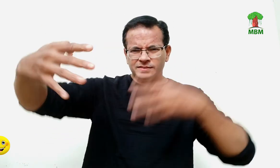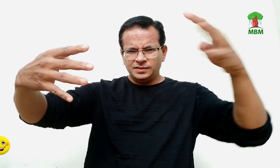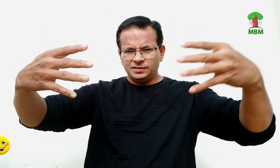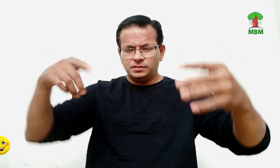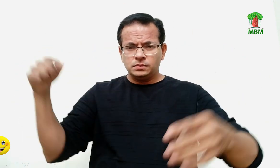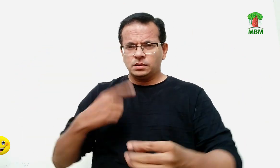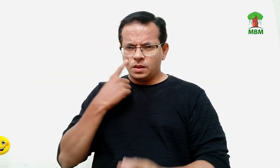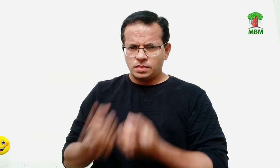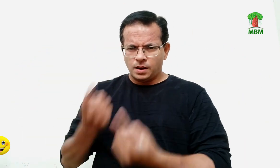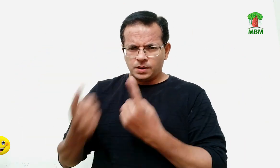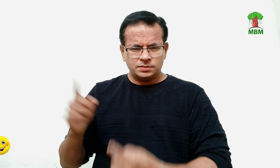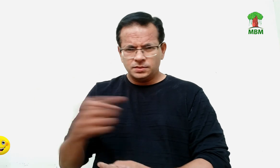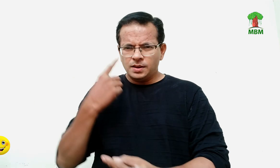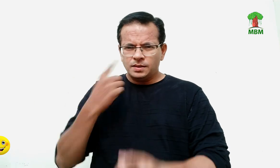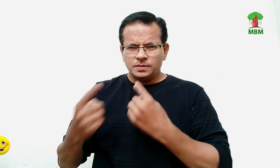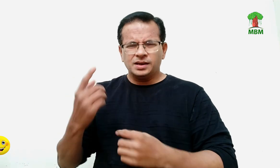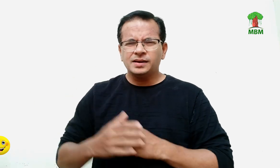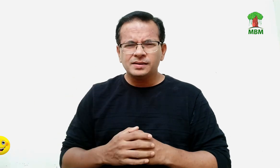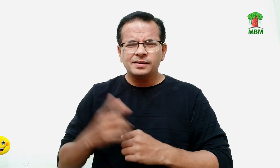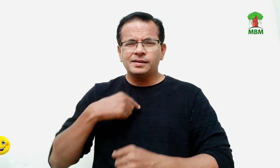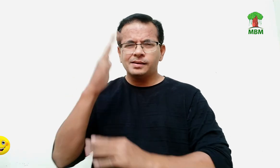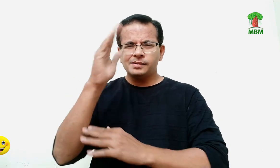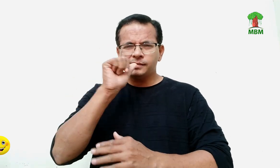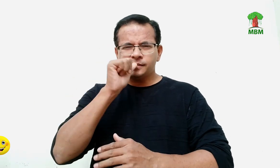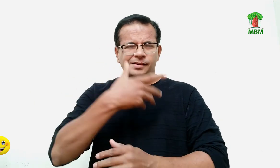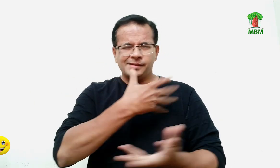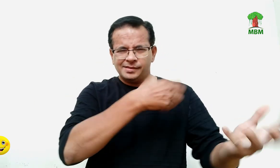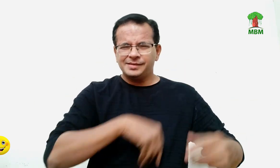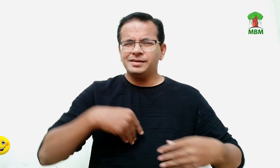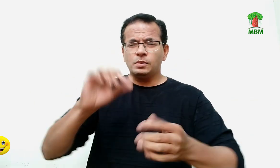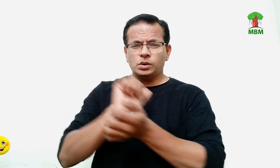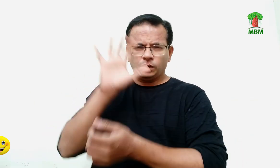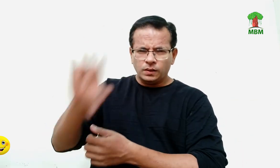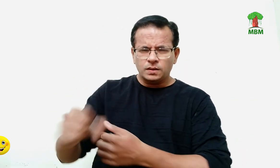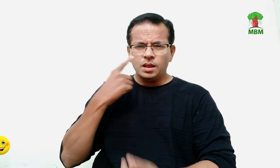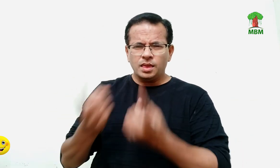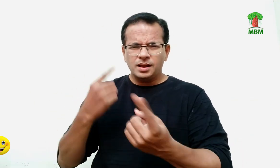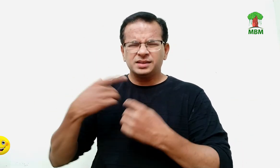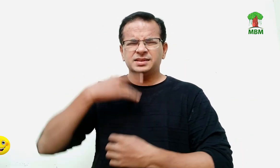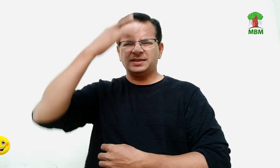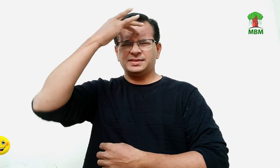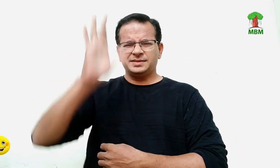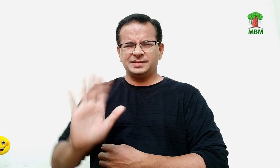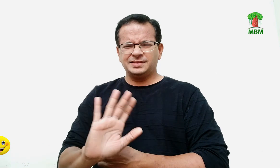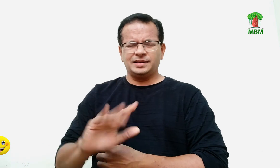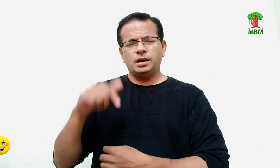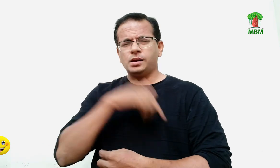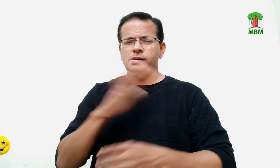उसके बाद बड़ायन कभी नहीं दिखी जब तक कि उनका बच्चा नहीं हुआ और एक प्यार इस बच्ची का जनम हुआ